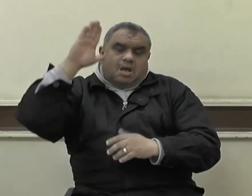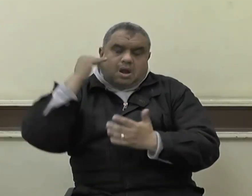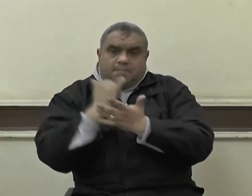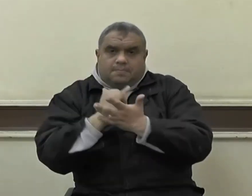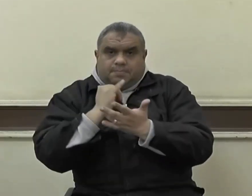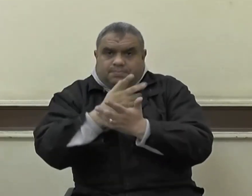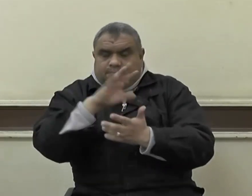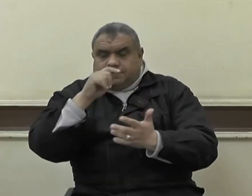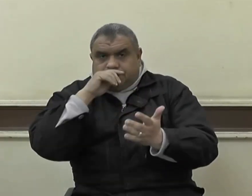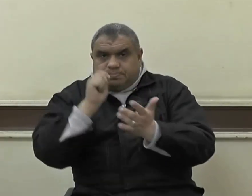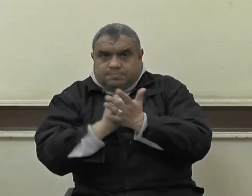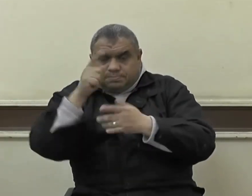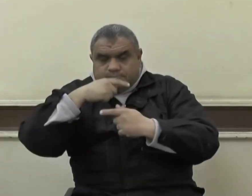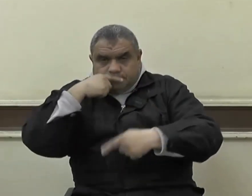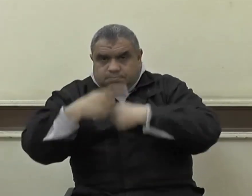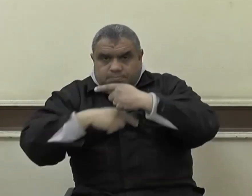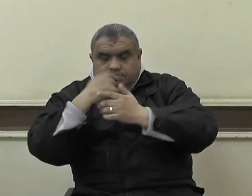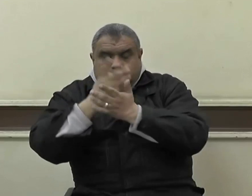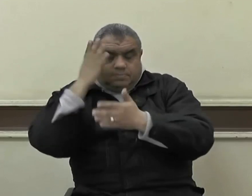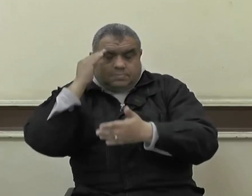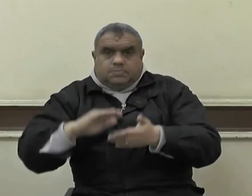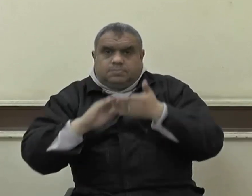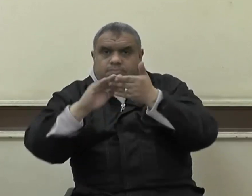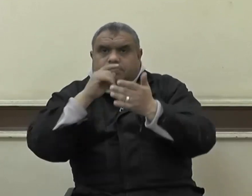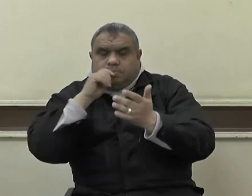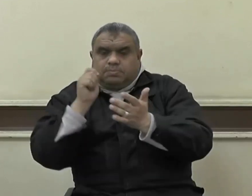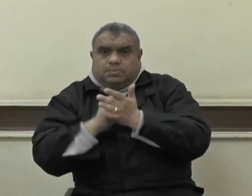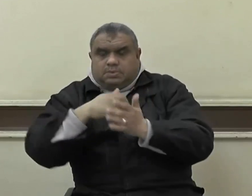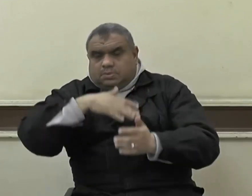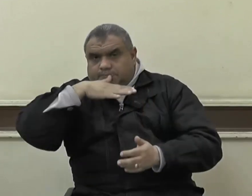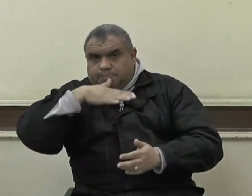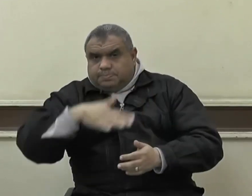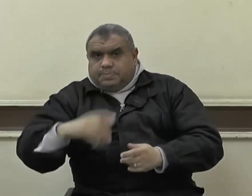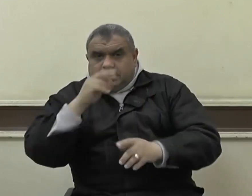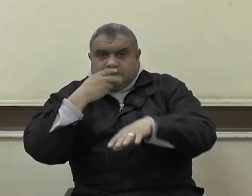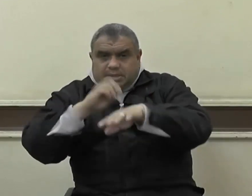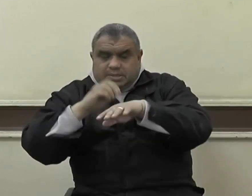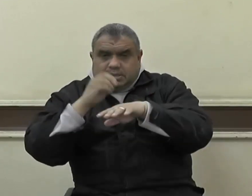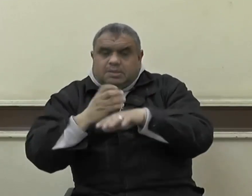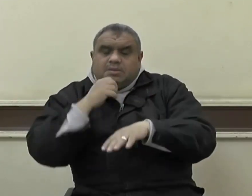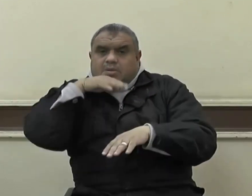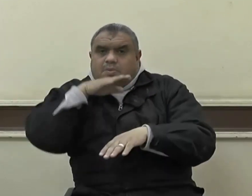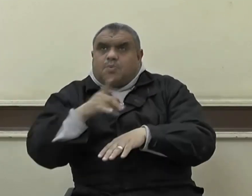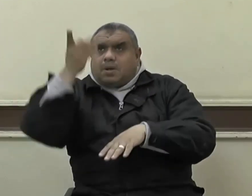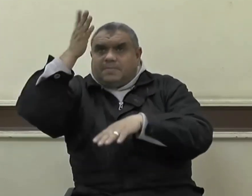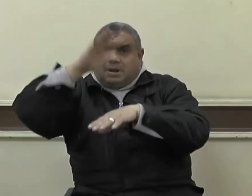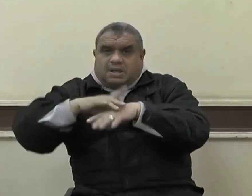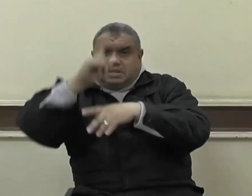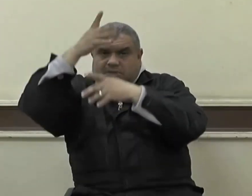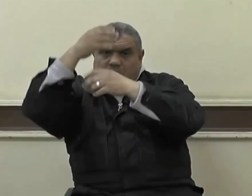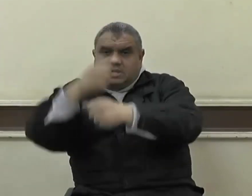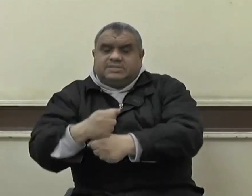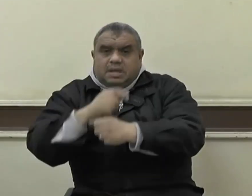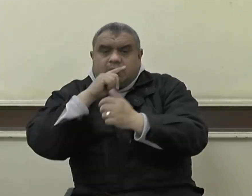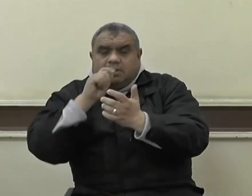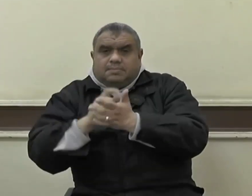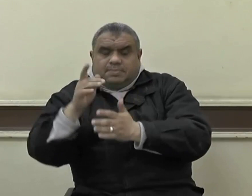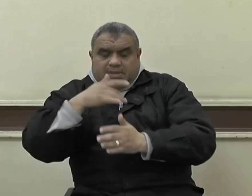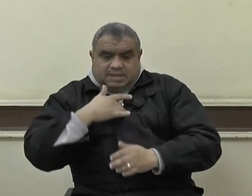والذي نفسي بيده لوددت أني أقتل في سبيل الله ثم أحيا ثم أقتل